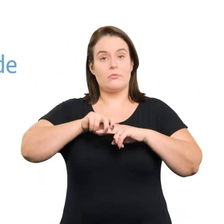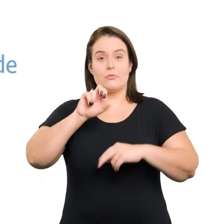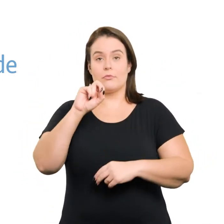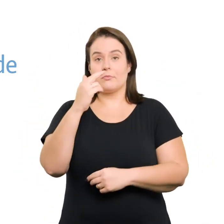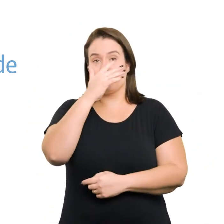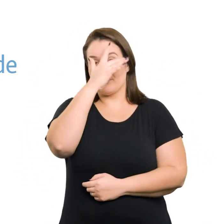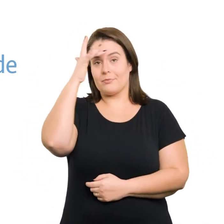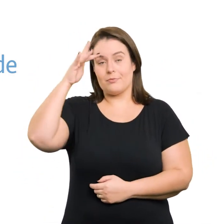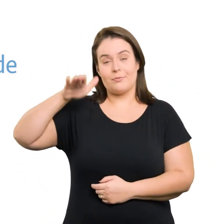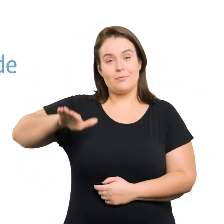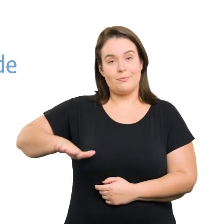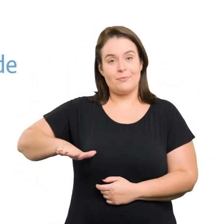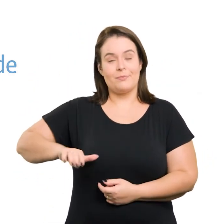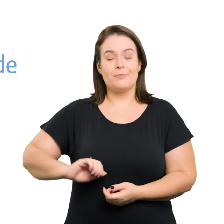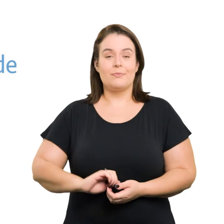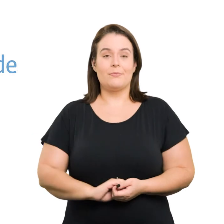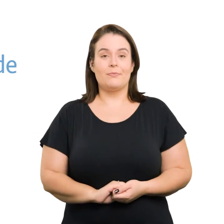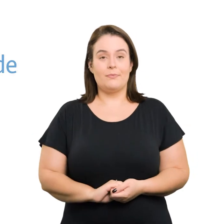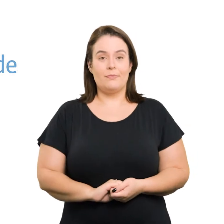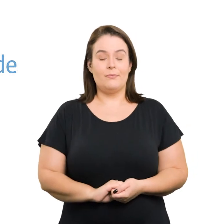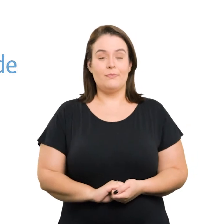pessoa com baixa estatura